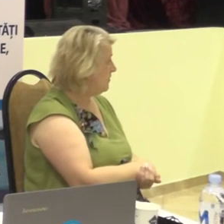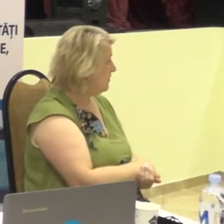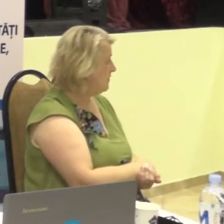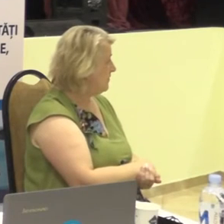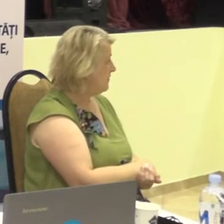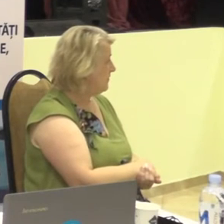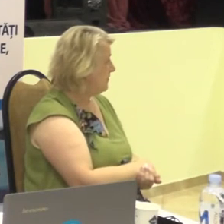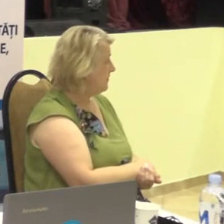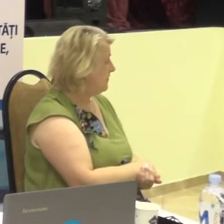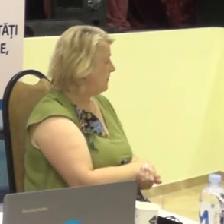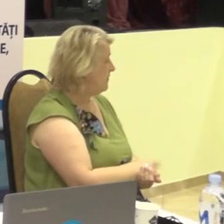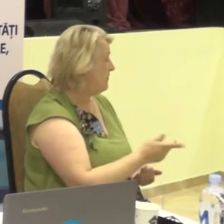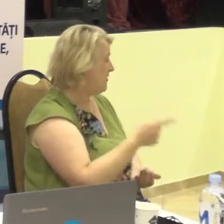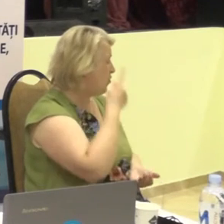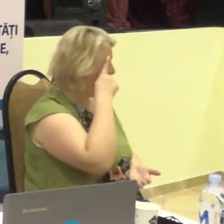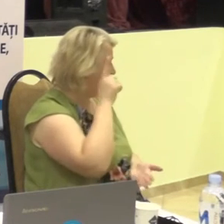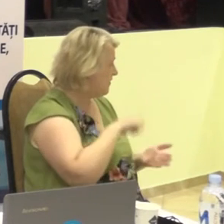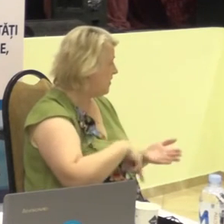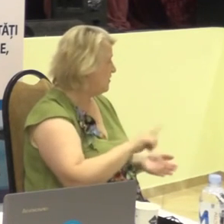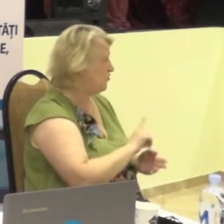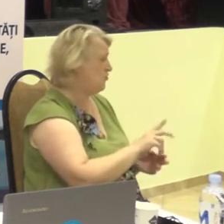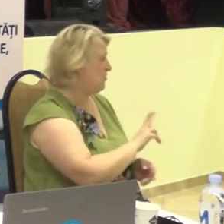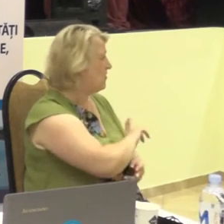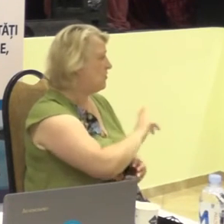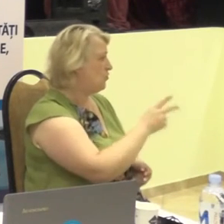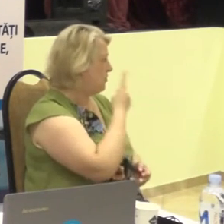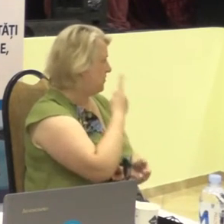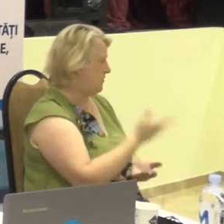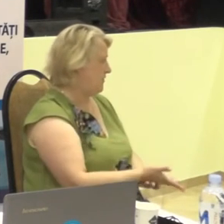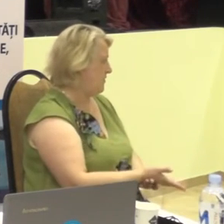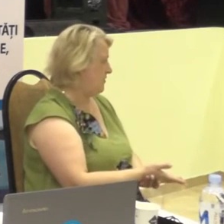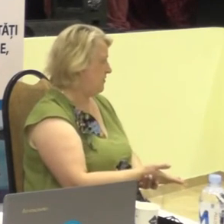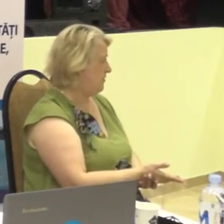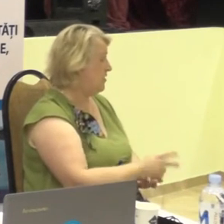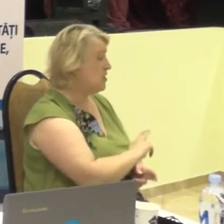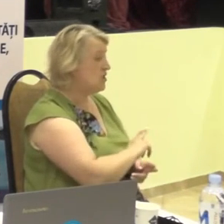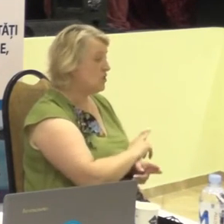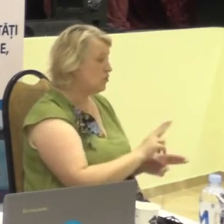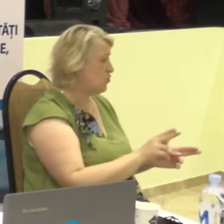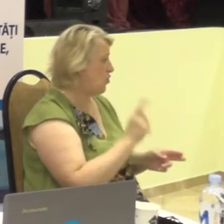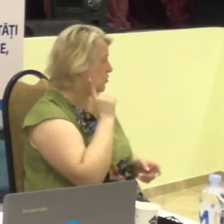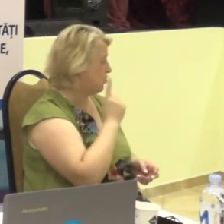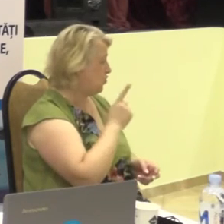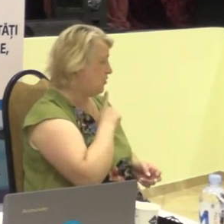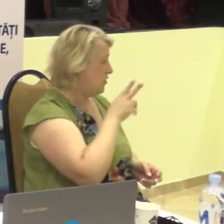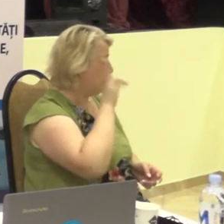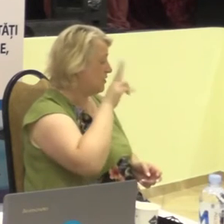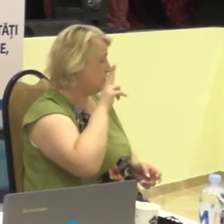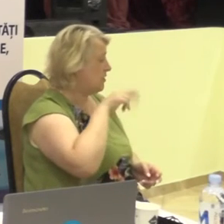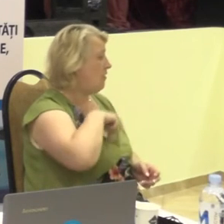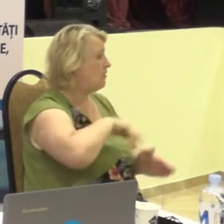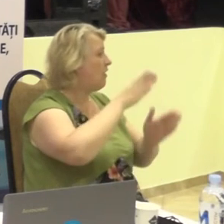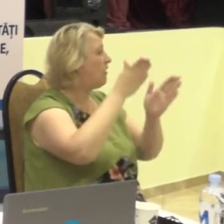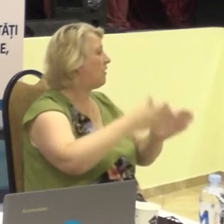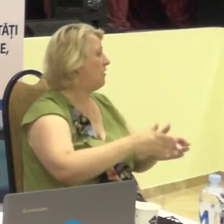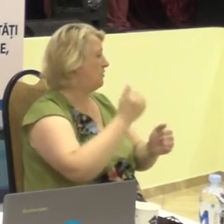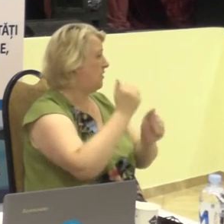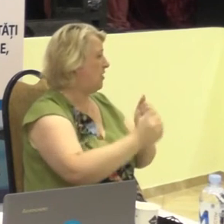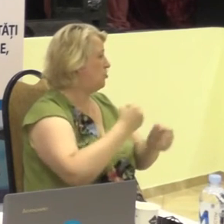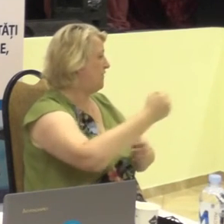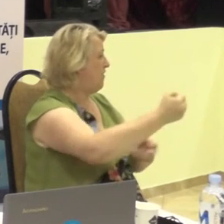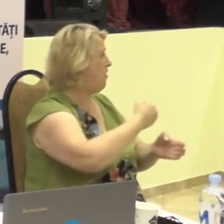Eu sunt convinsă că nimeni din persoane cu deficiențe de auz nu au